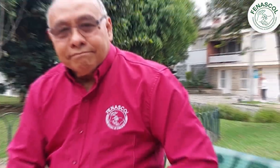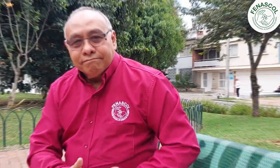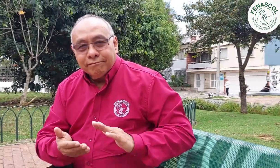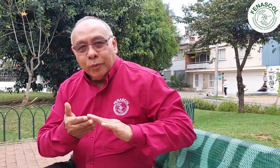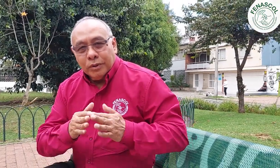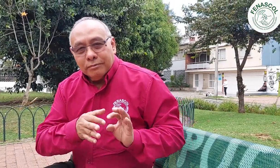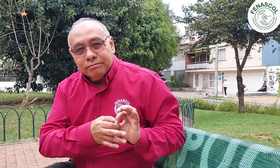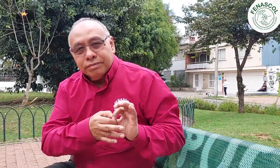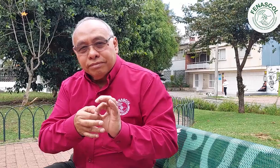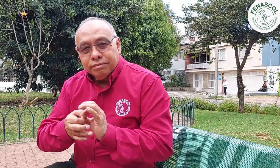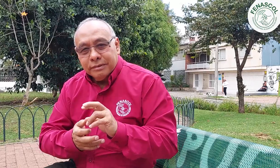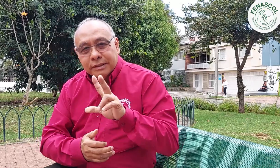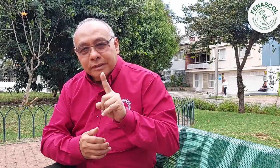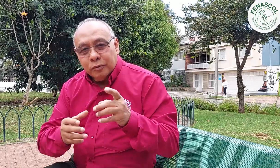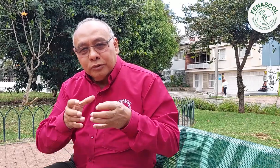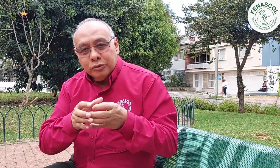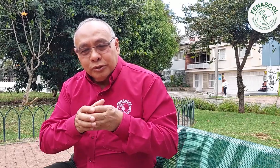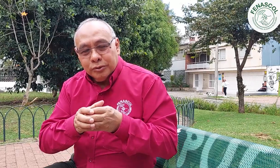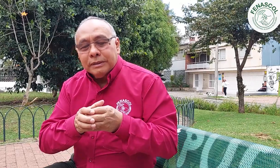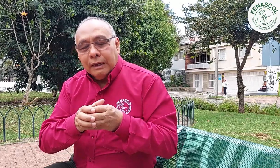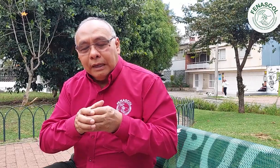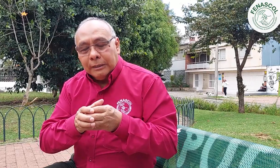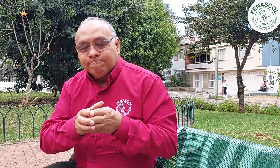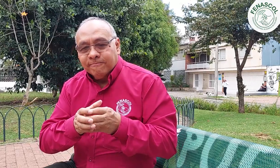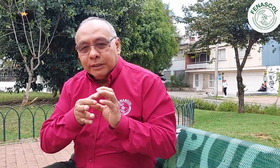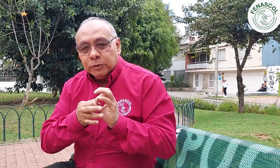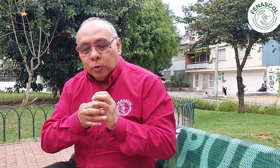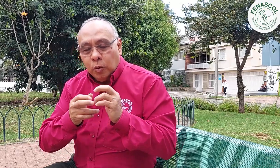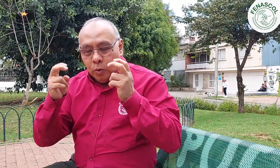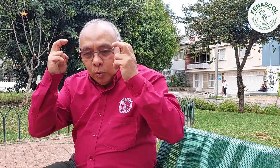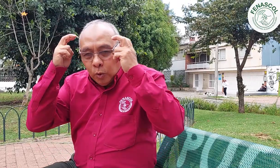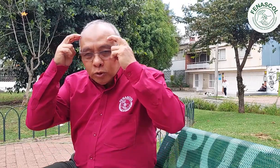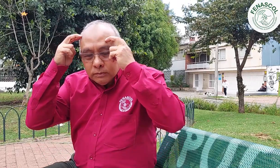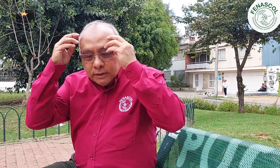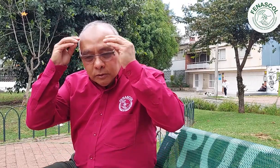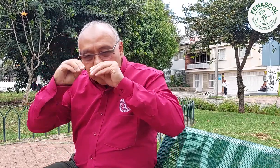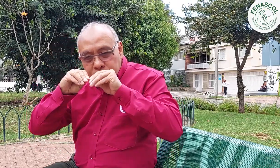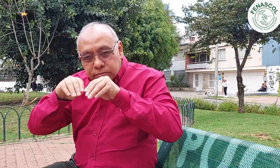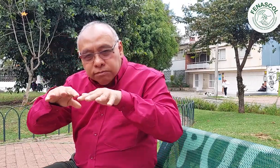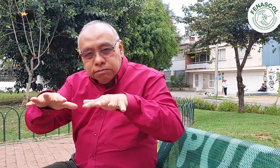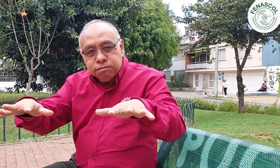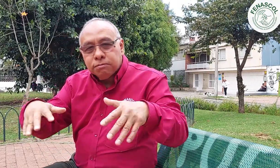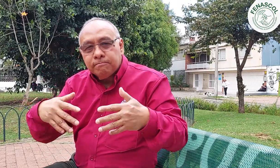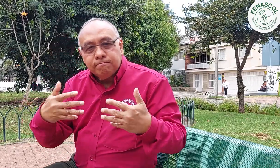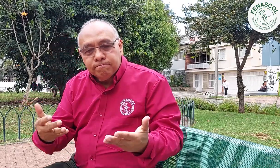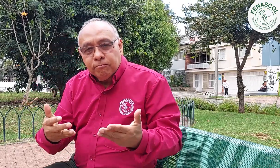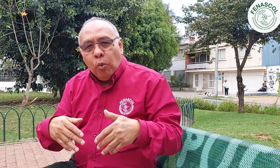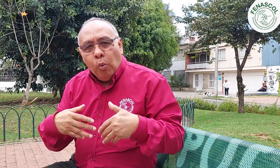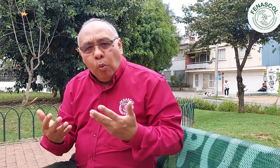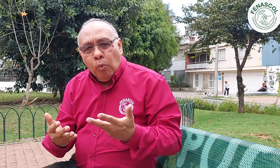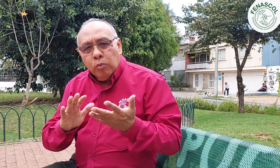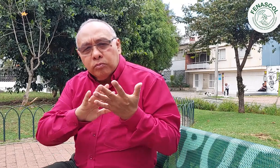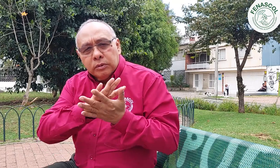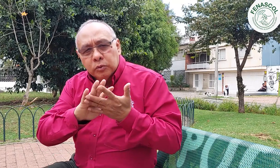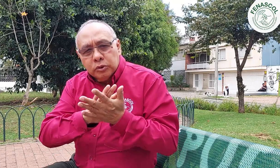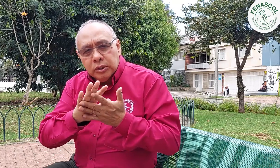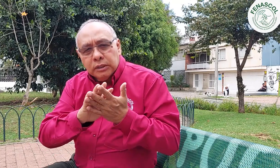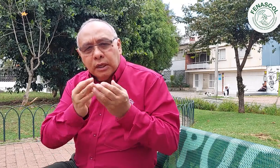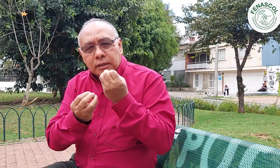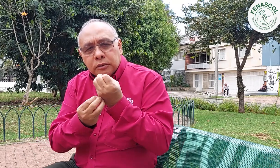FENASCOL ha realizado procesos de transferencia de conocimiento a estas 31 asociaciones, principalmente en temas en torno a la